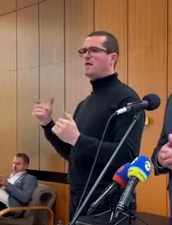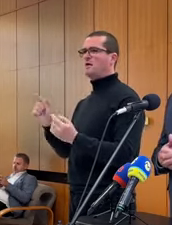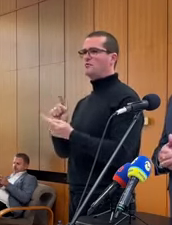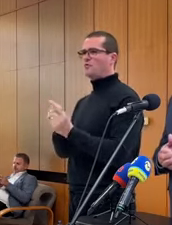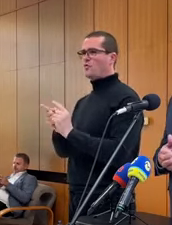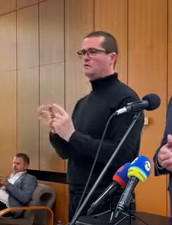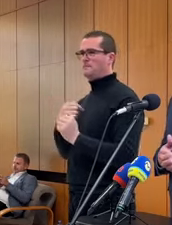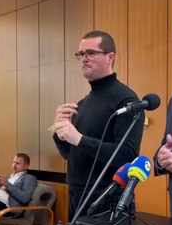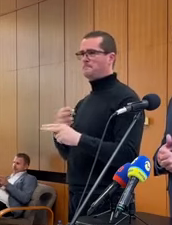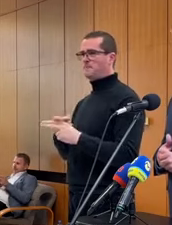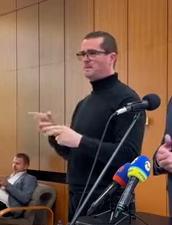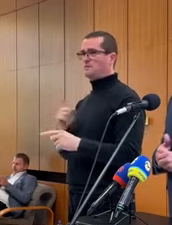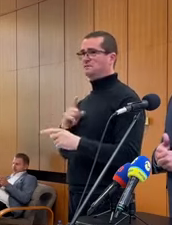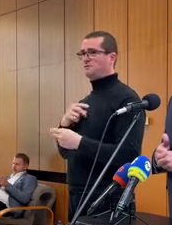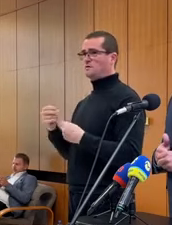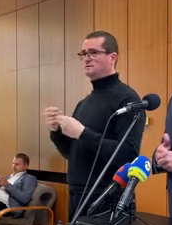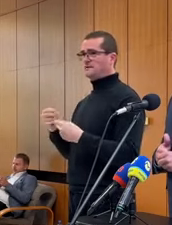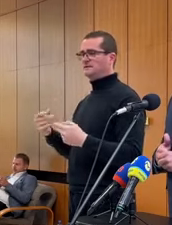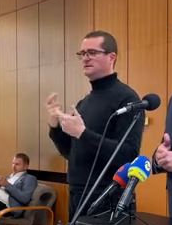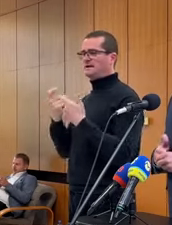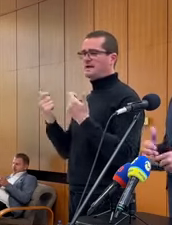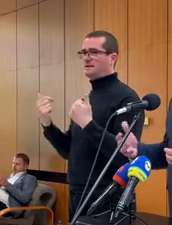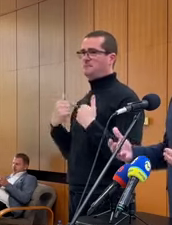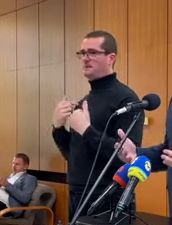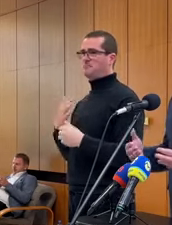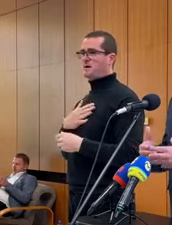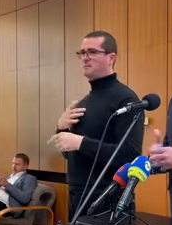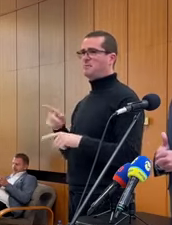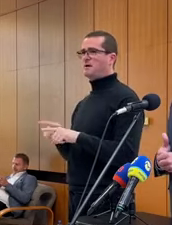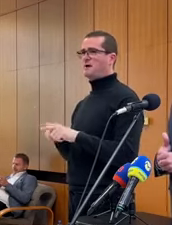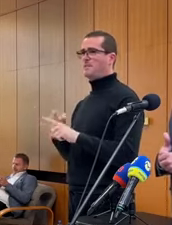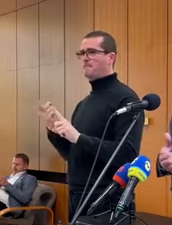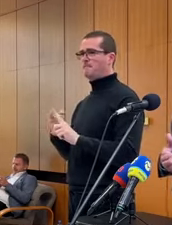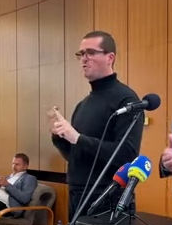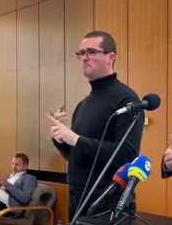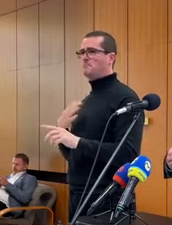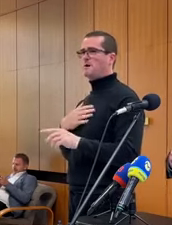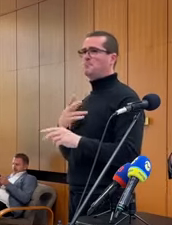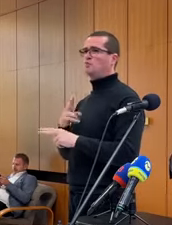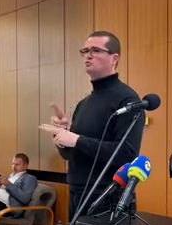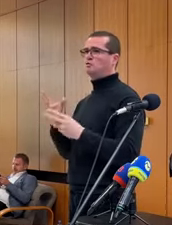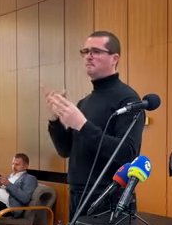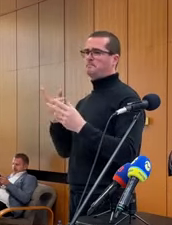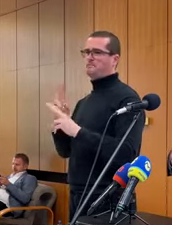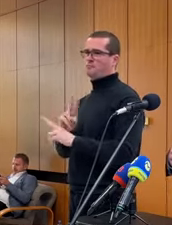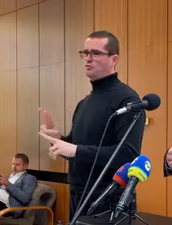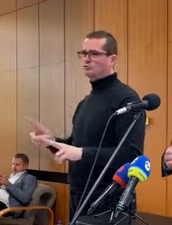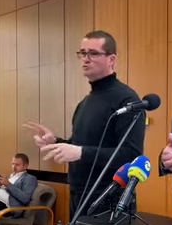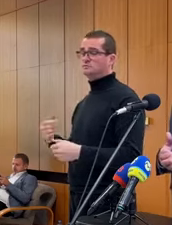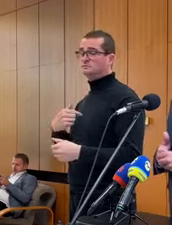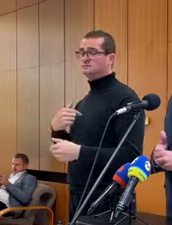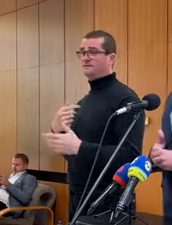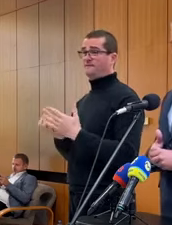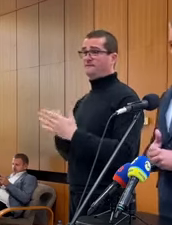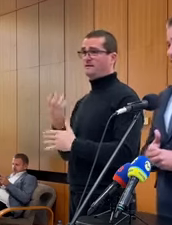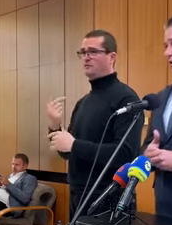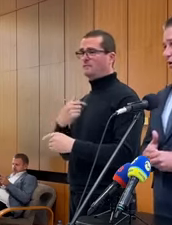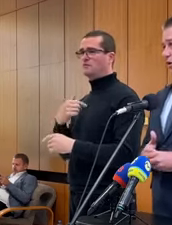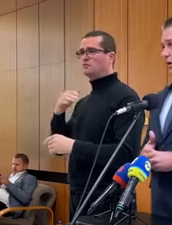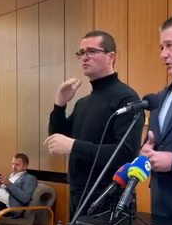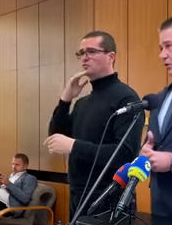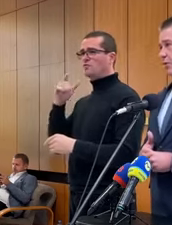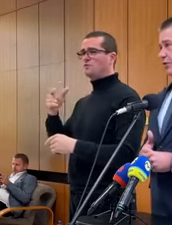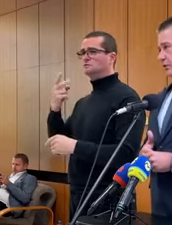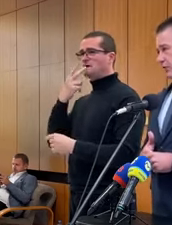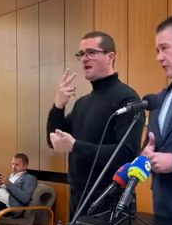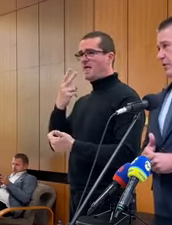dohody. My si plníme svoje záväzky, ale samozrejme aj my máme určité podmienky a máme určité kapacity. Ale vytvorili sme dostatok